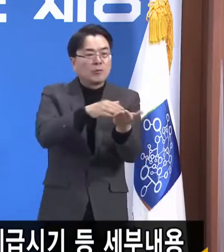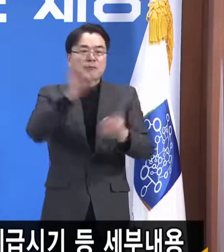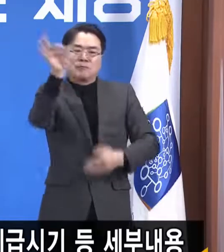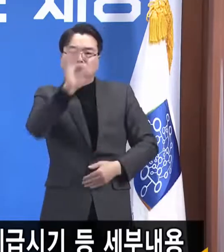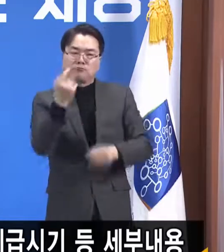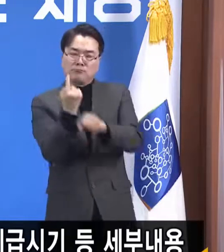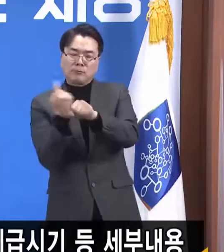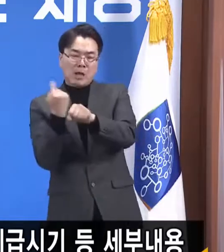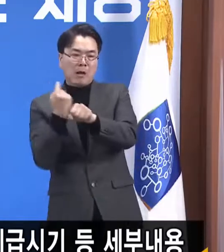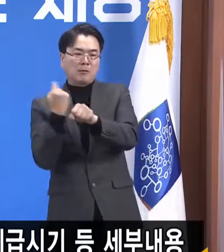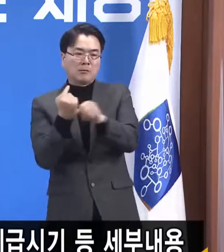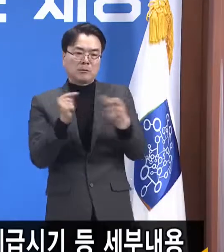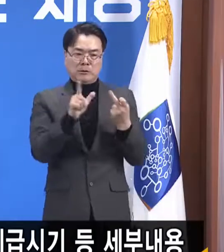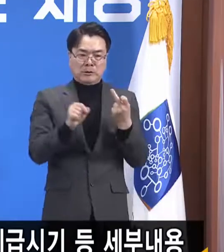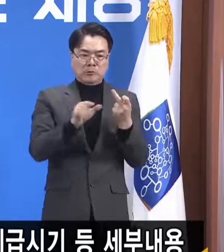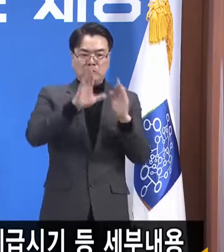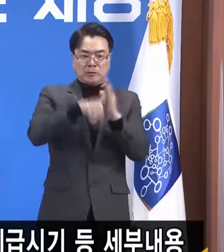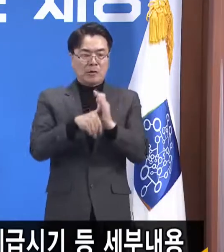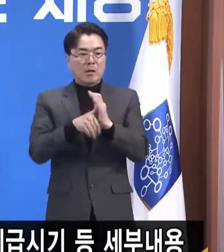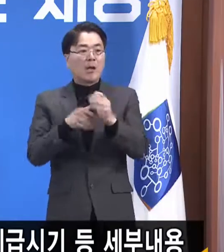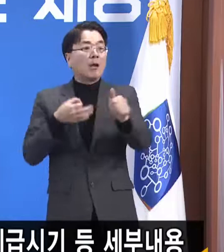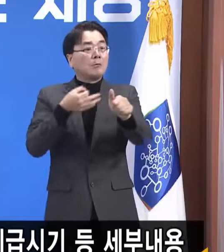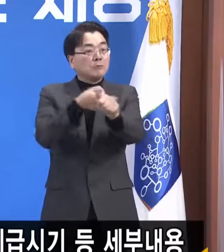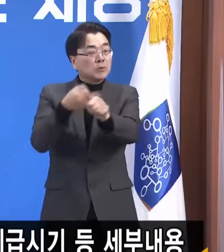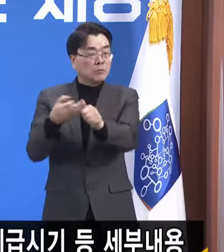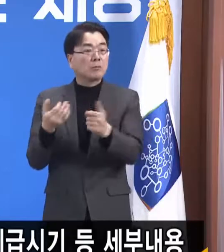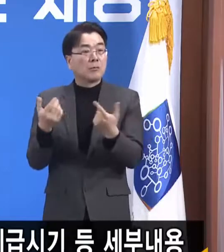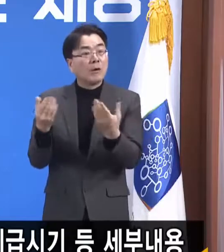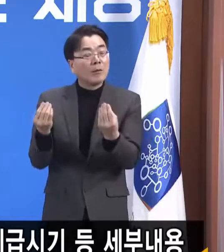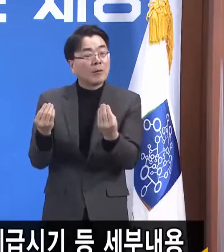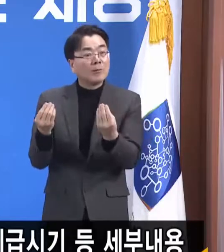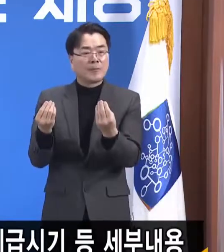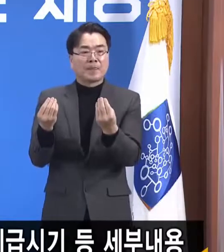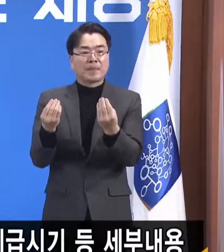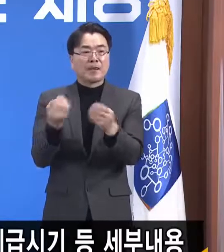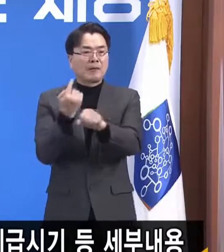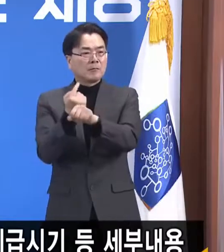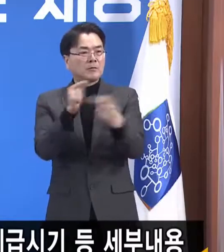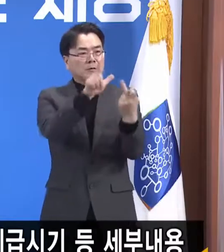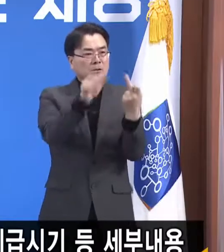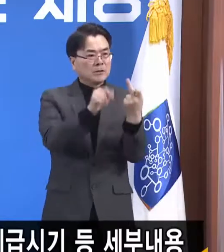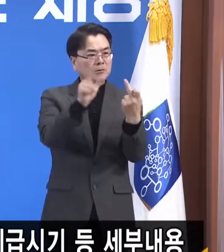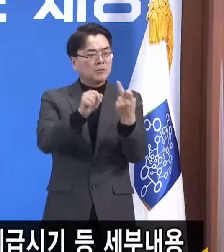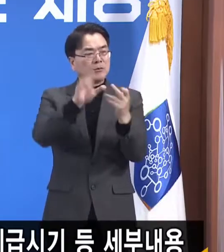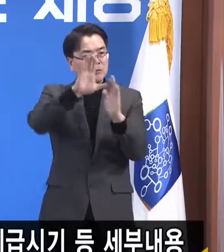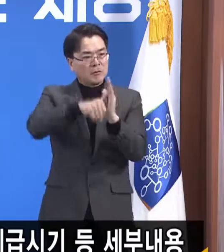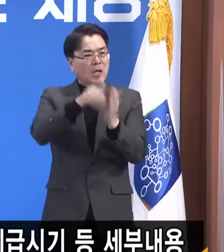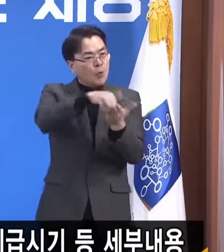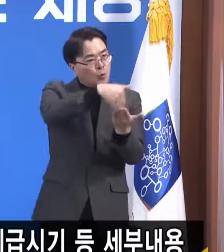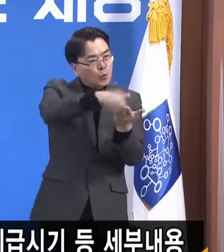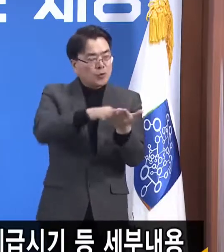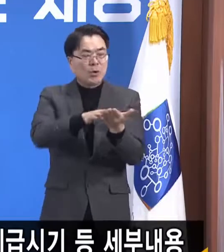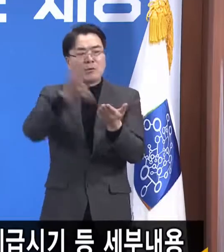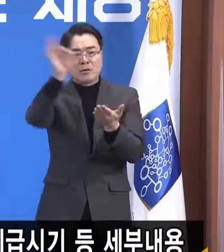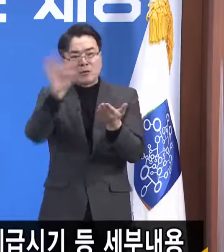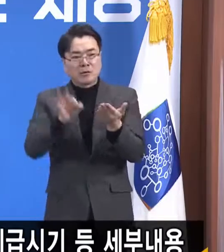12월경에 지원을 했습니다. 작년 12월에 동두천, 연천이 독자적으로 지원할 때 저희가